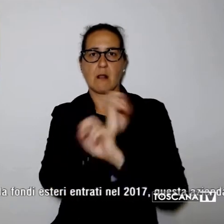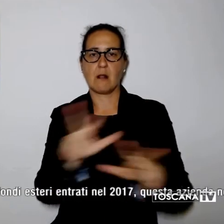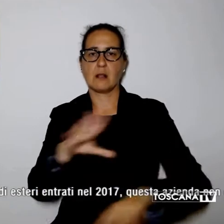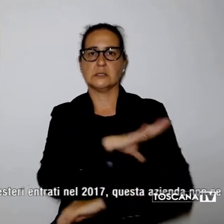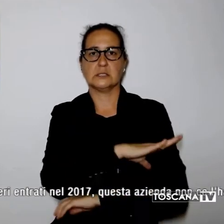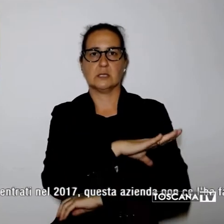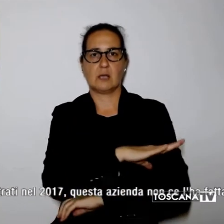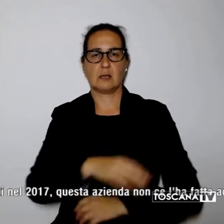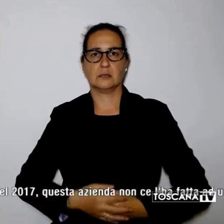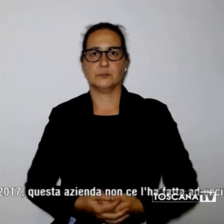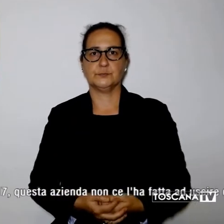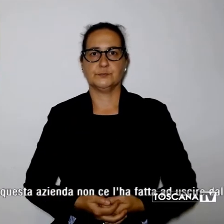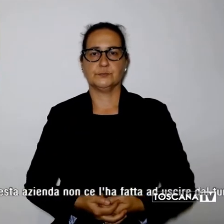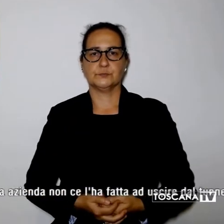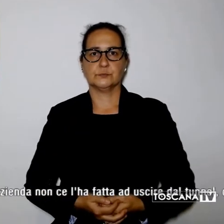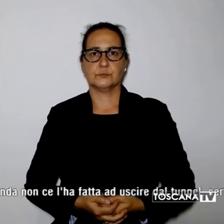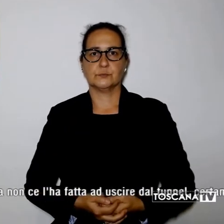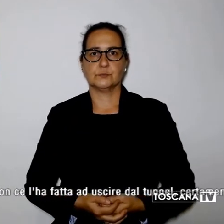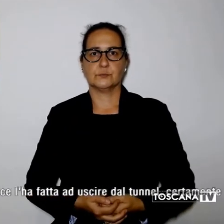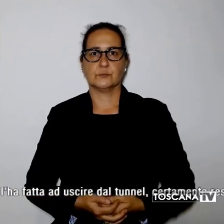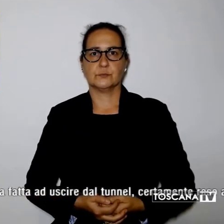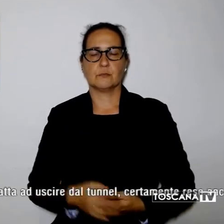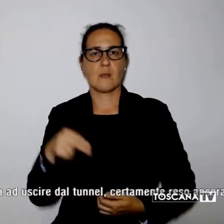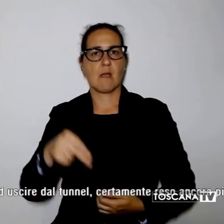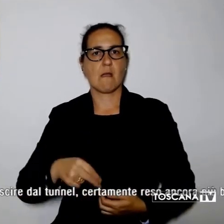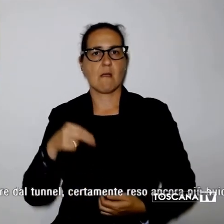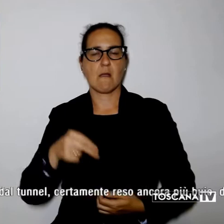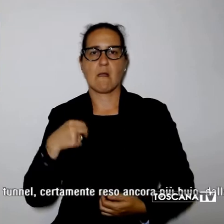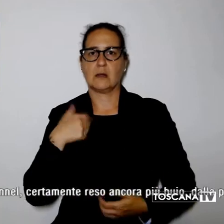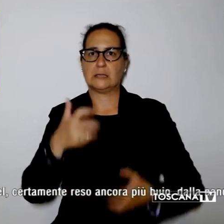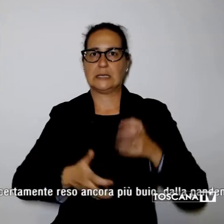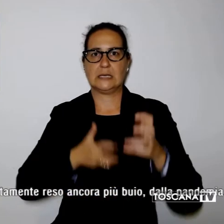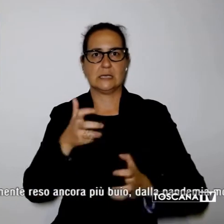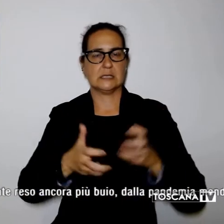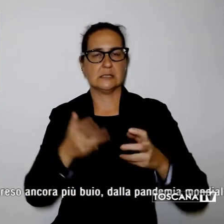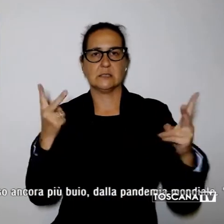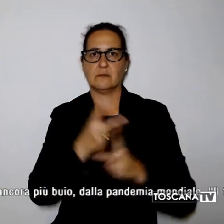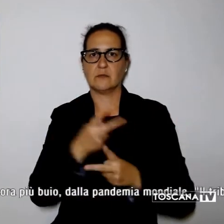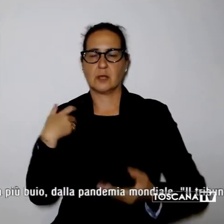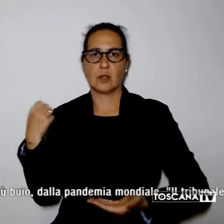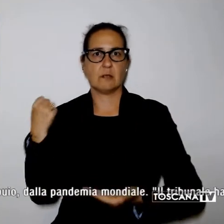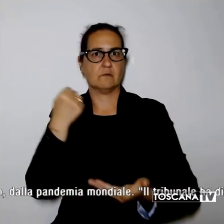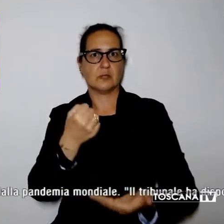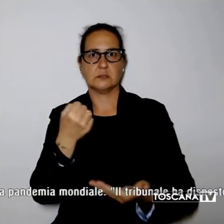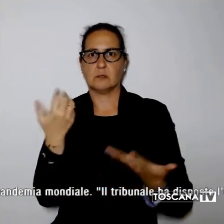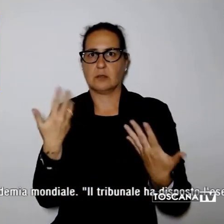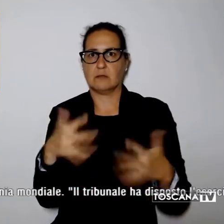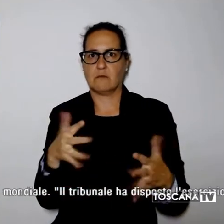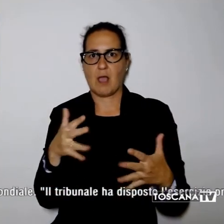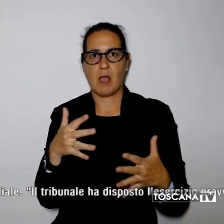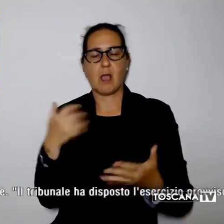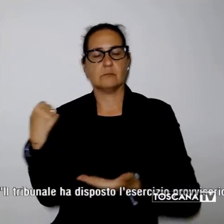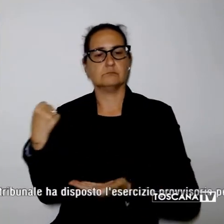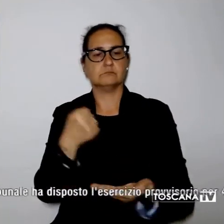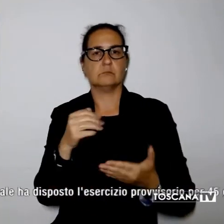Dopo anni di crisi pur con investimenti importanti anche da fondi esteri entrati